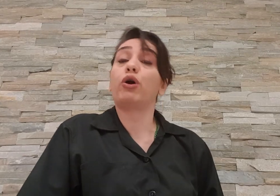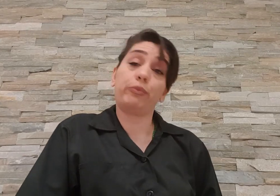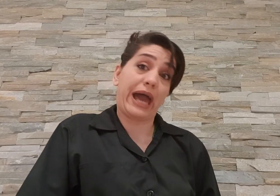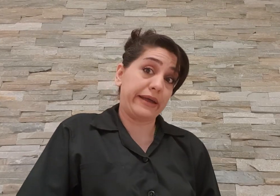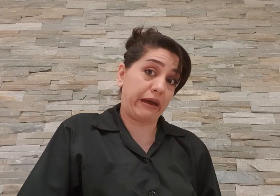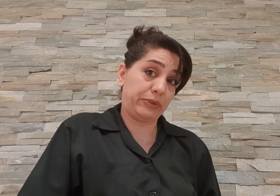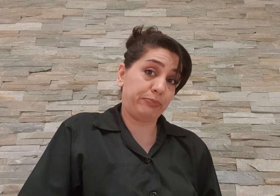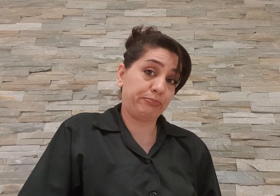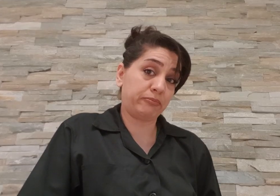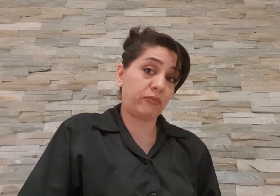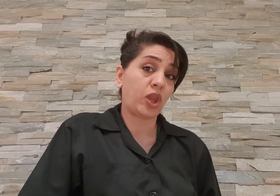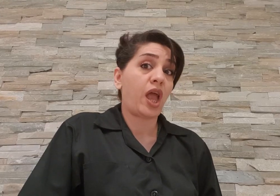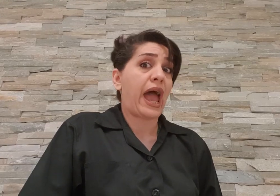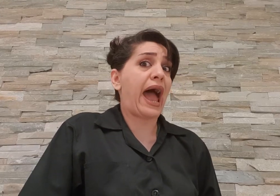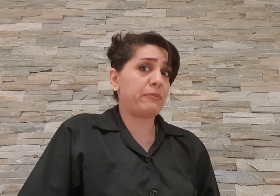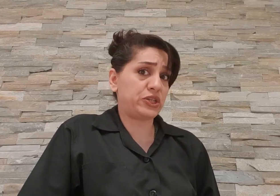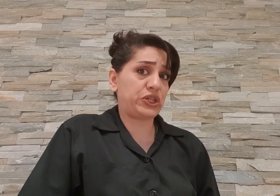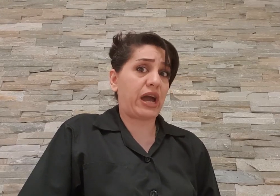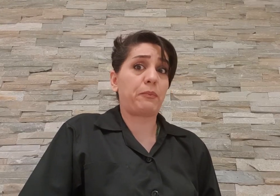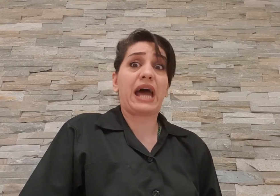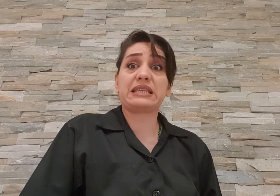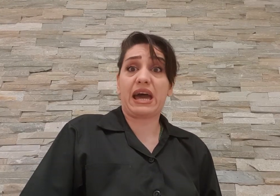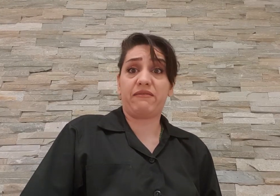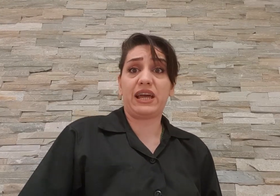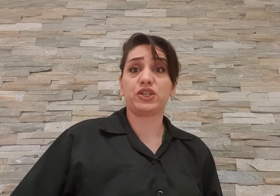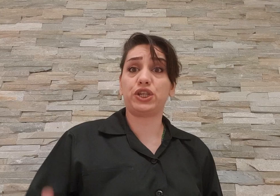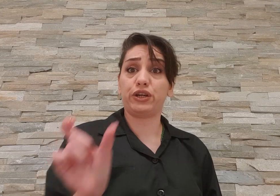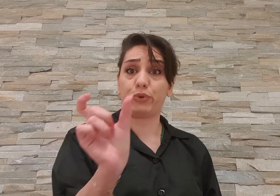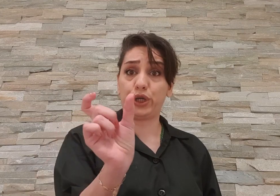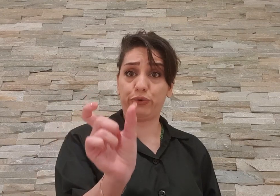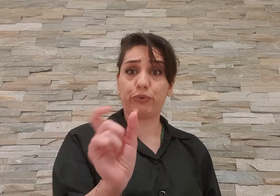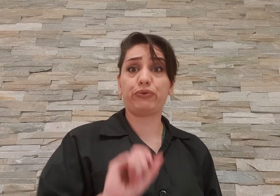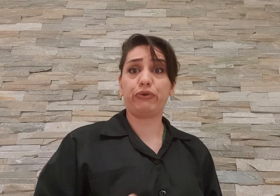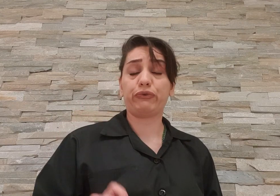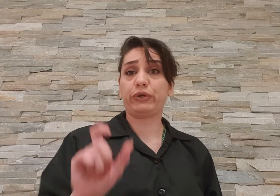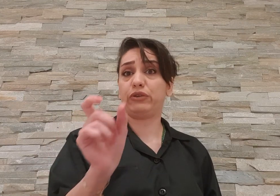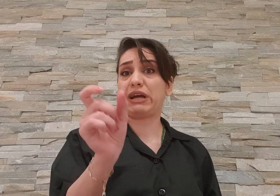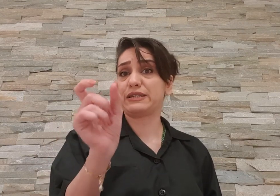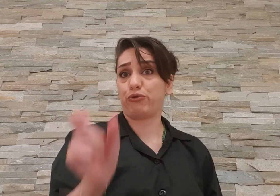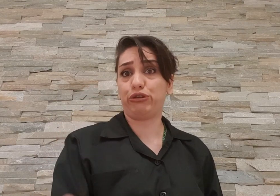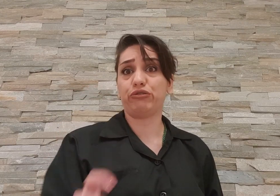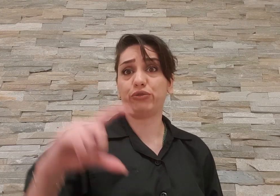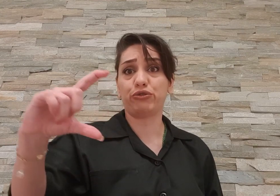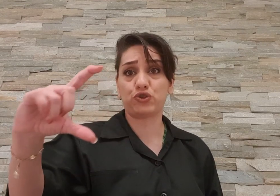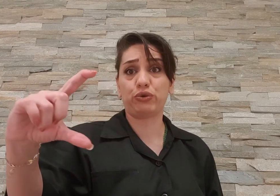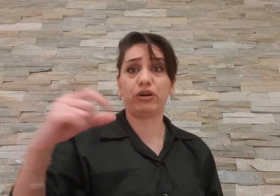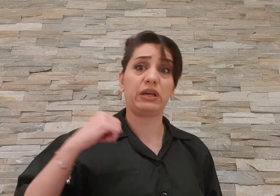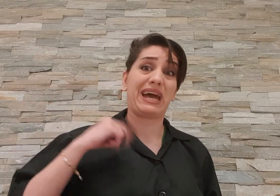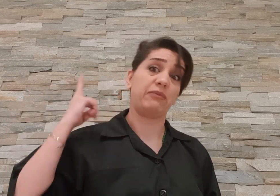خانوم عدبیم همه چی هم از اولش یه با یه گوپرو و یه دون از یه اودیو ریکورد سونیا که منم